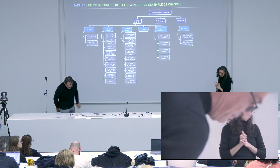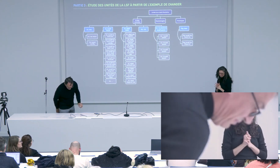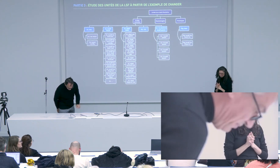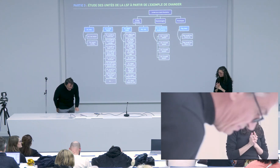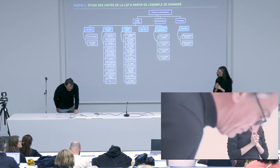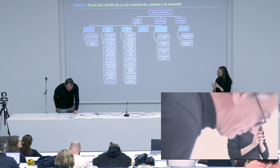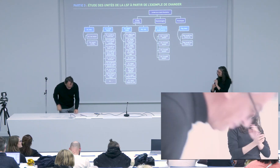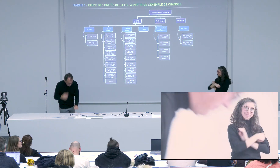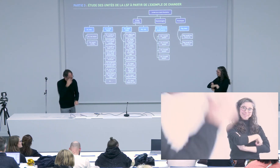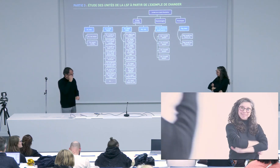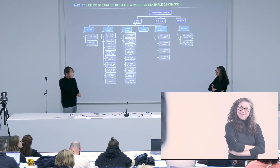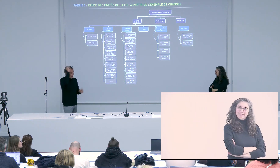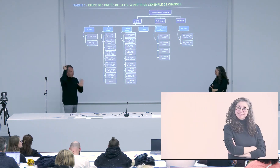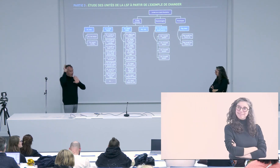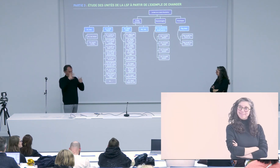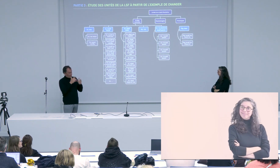pense